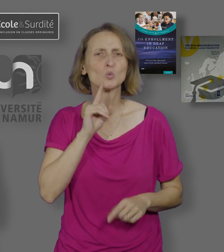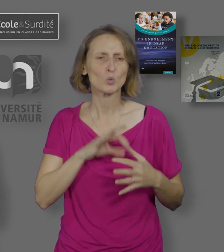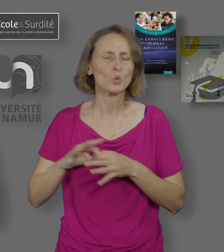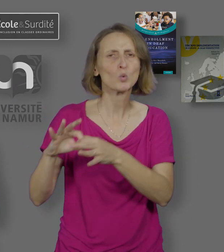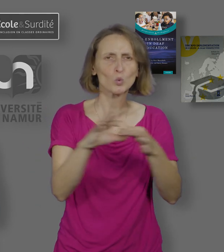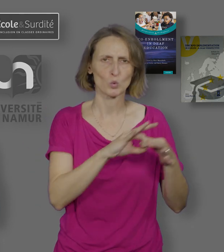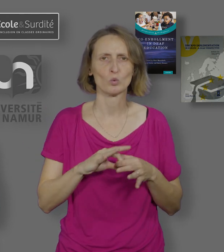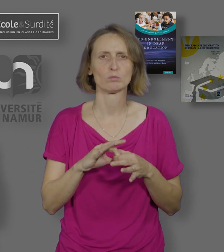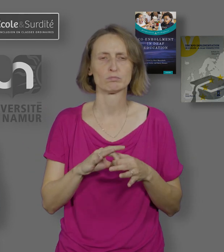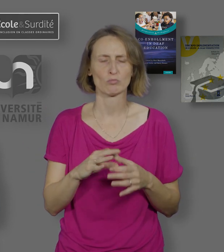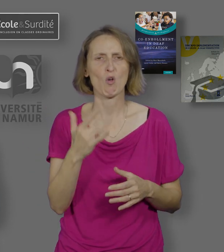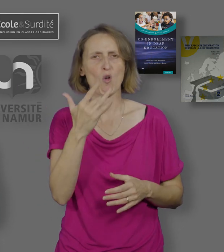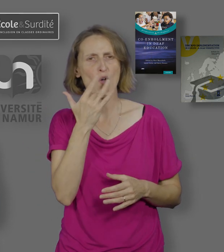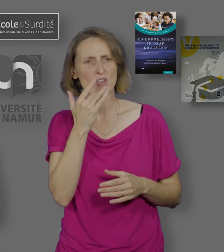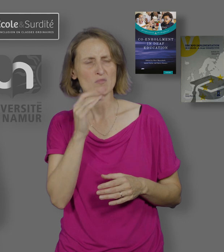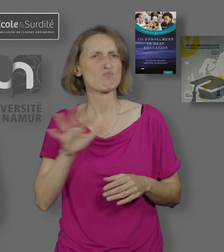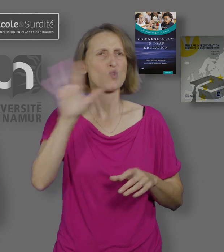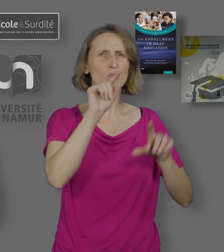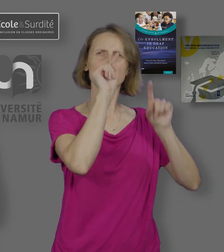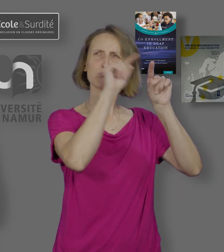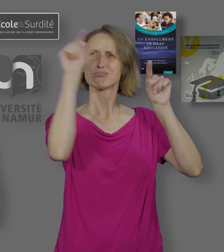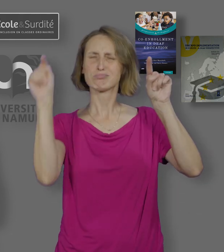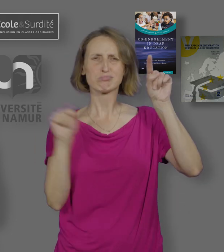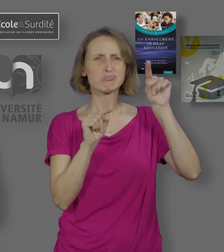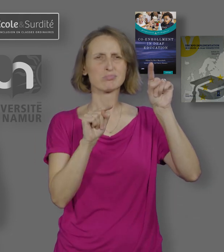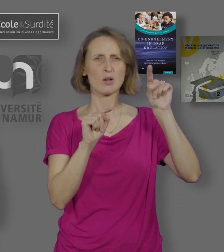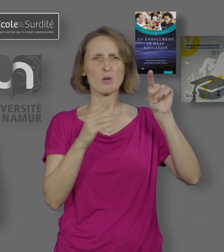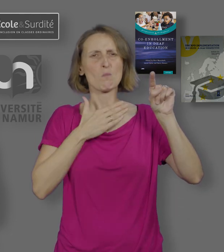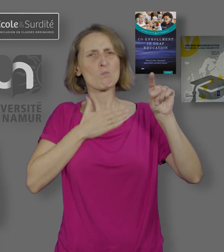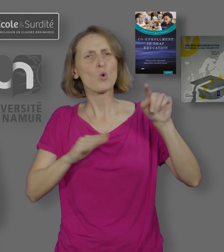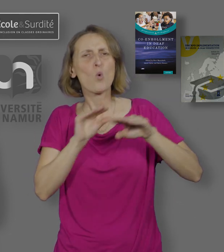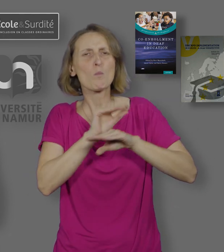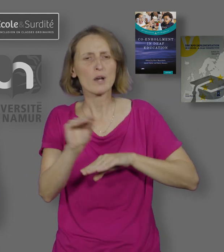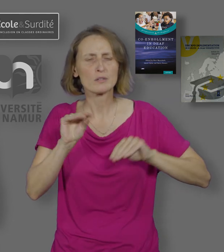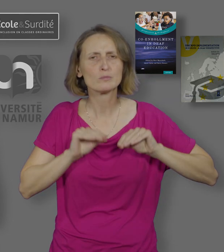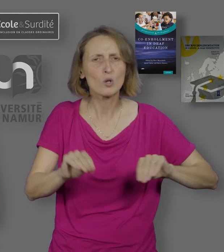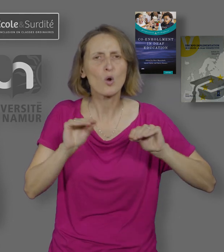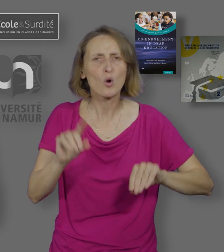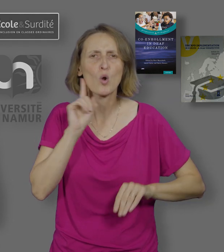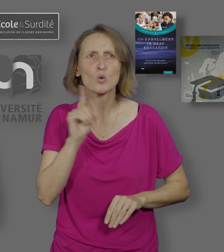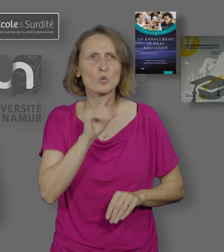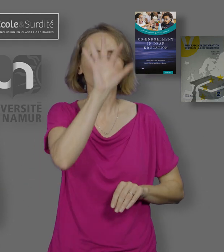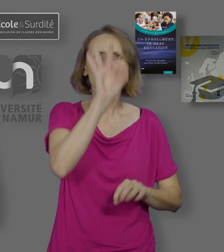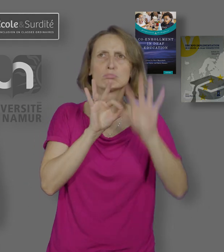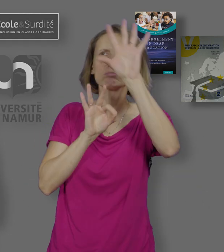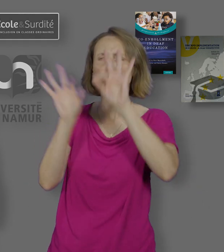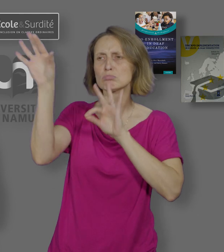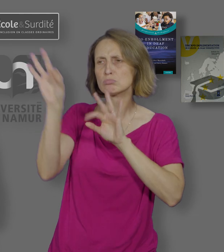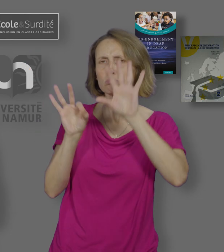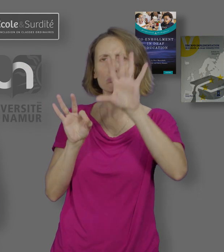Un ouvrage en anglais sera publié début 2019 aux États-Unis sur tous les dispositifs de ce type qui existent aujourd